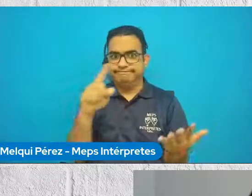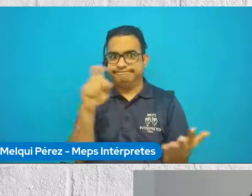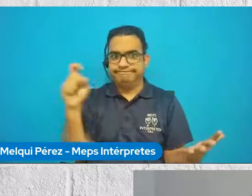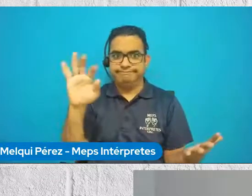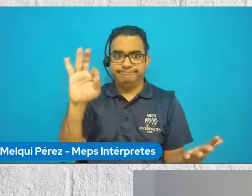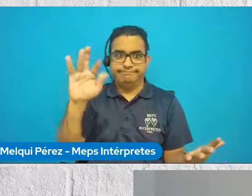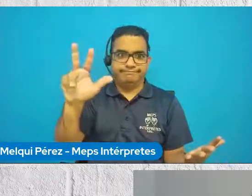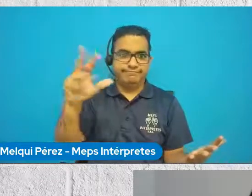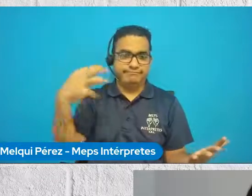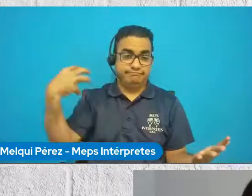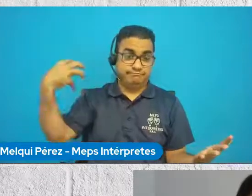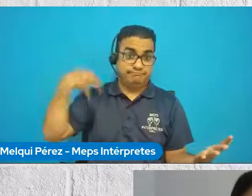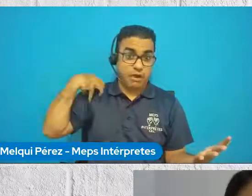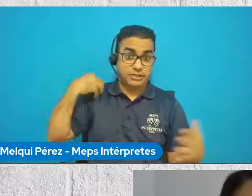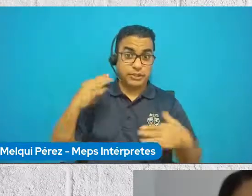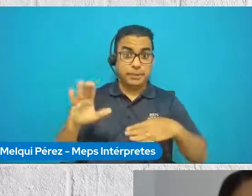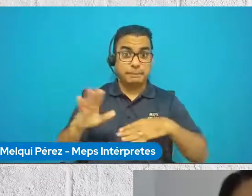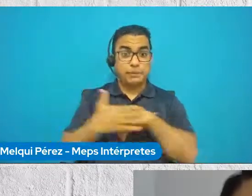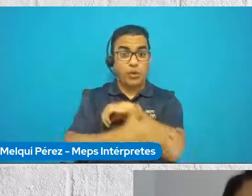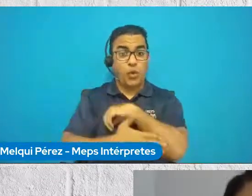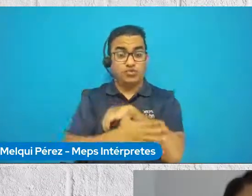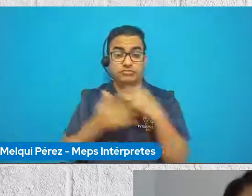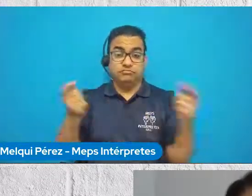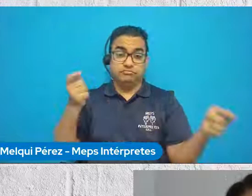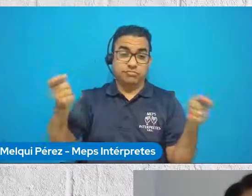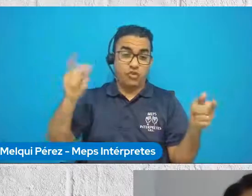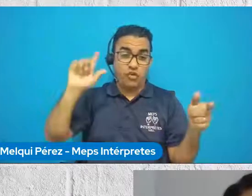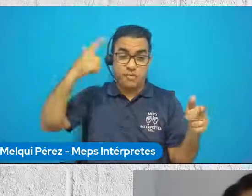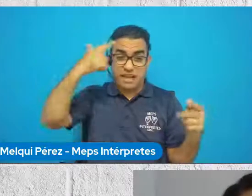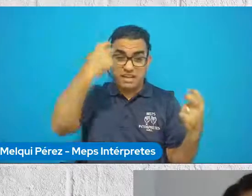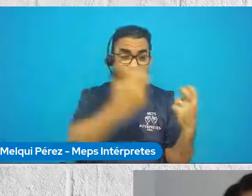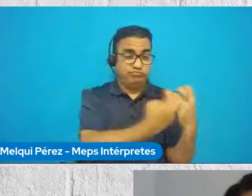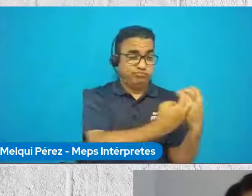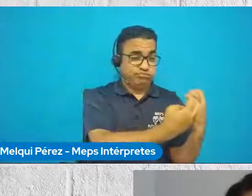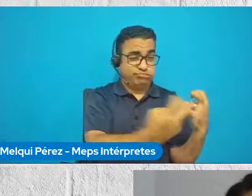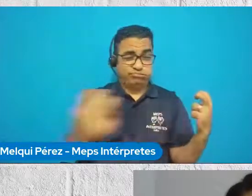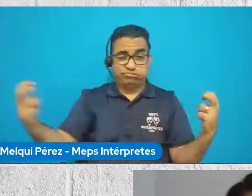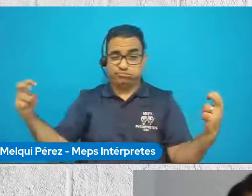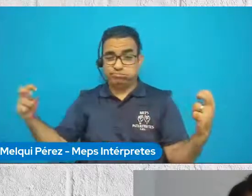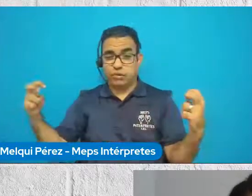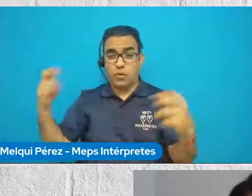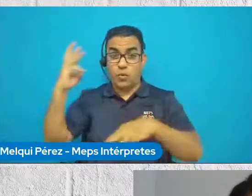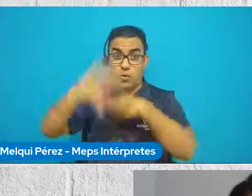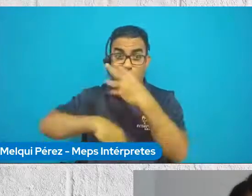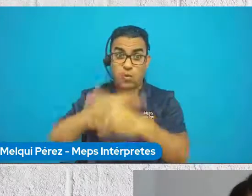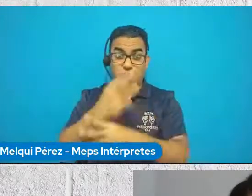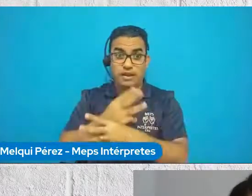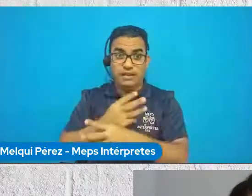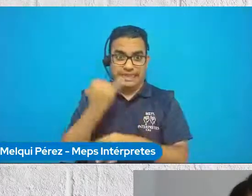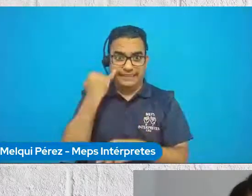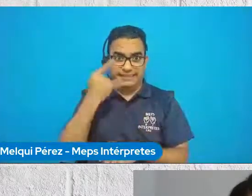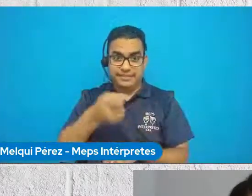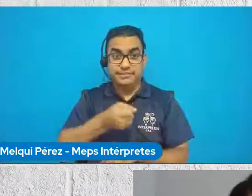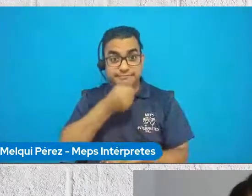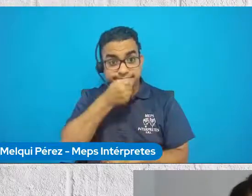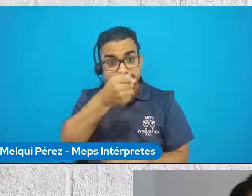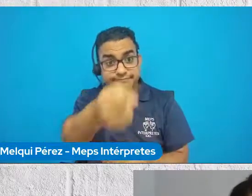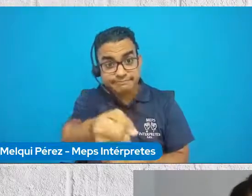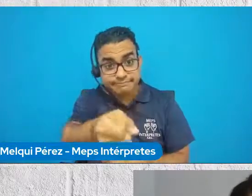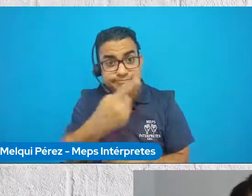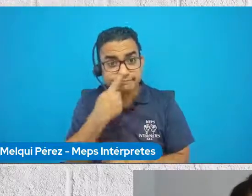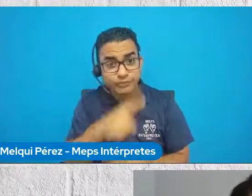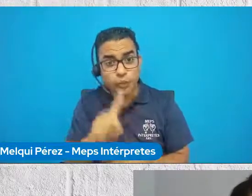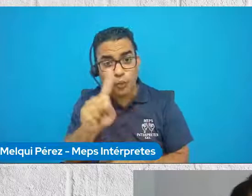193 jefes y jefas de Estado de gobierno del mundo. Y entonces tú tienes la oportunidad de decir en un